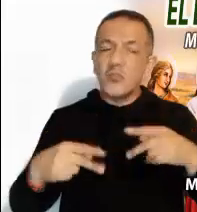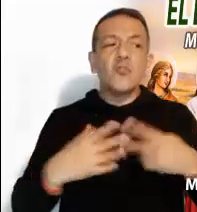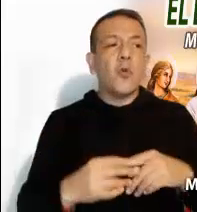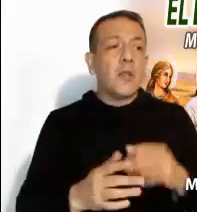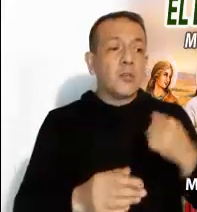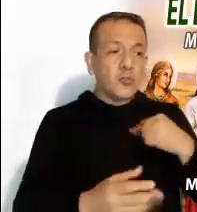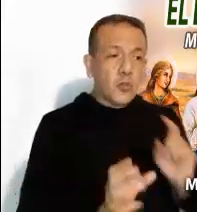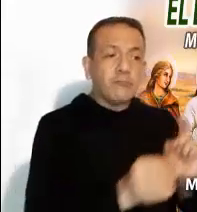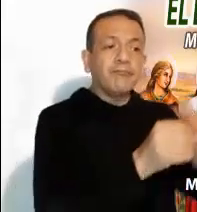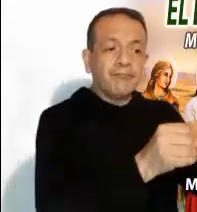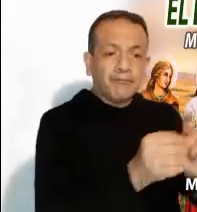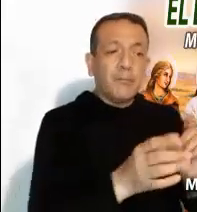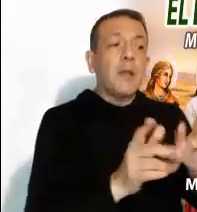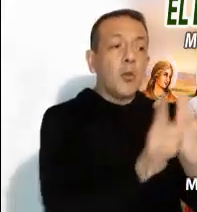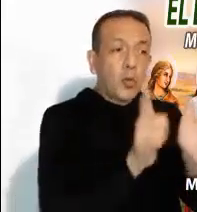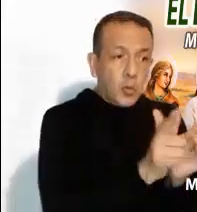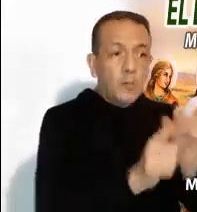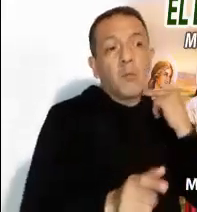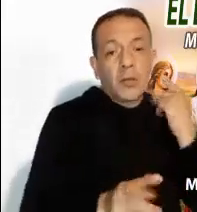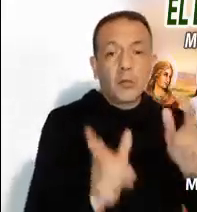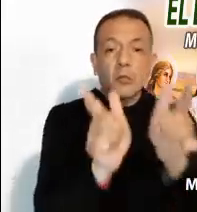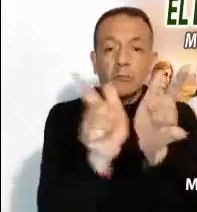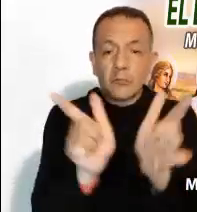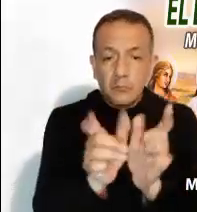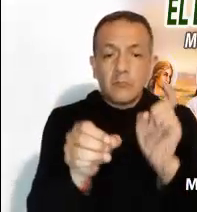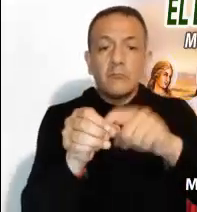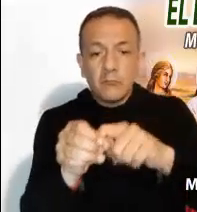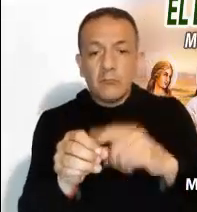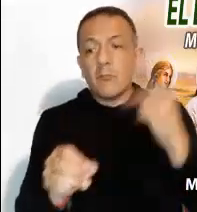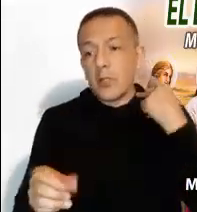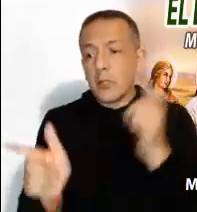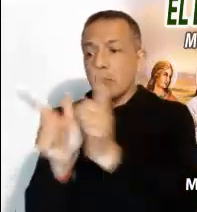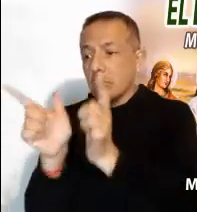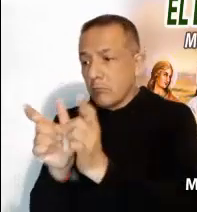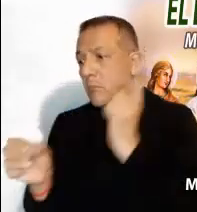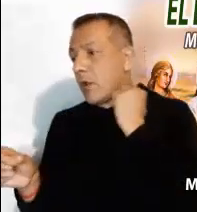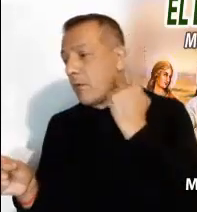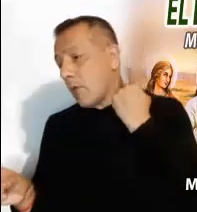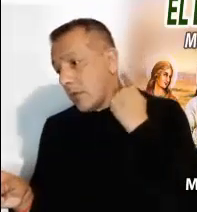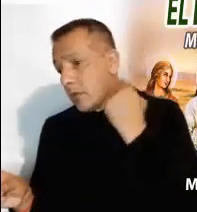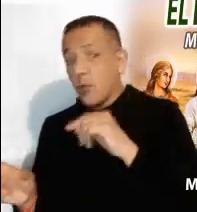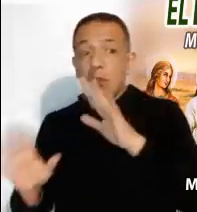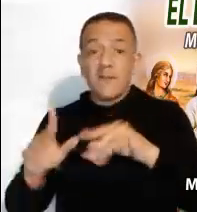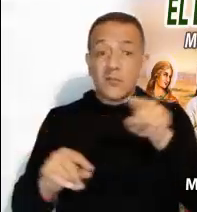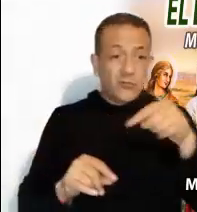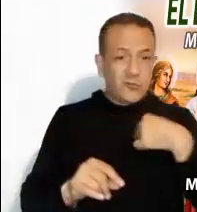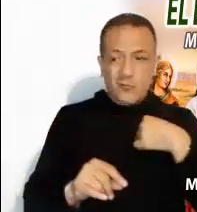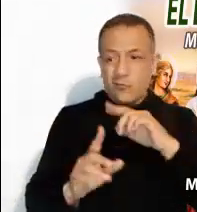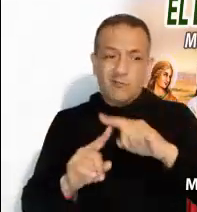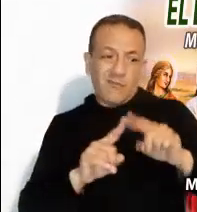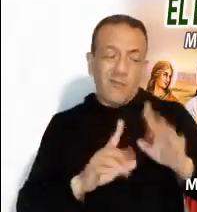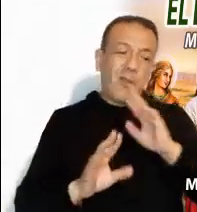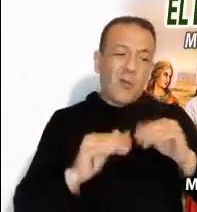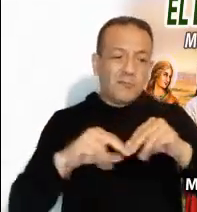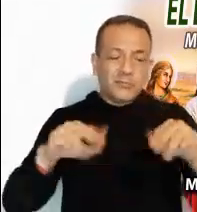o partidos afines. Prevalecen las enemistades y descalificaciones a